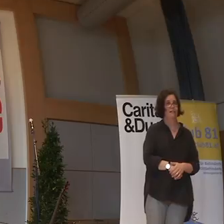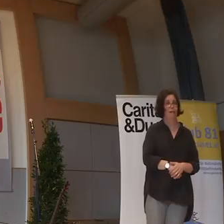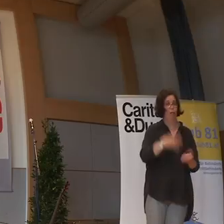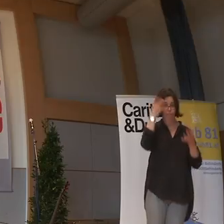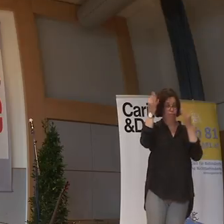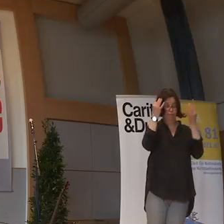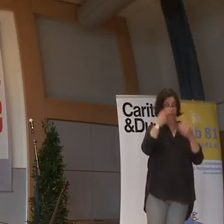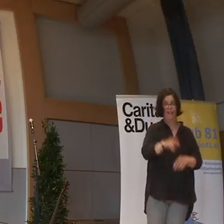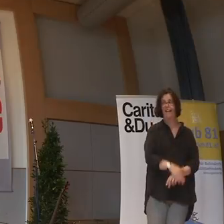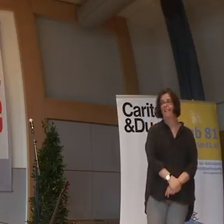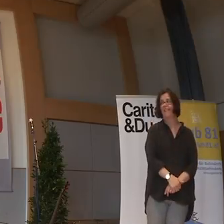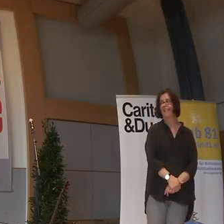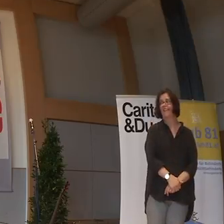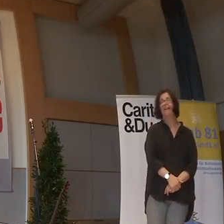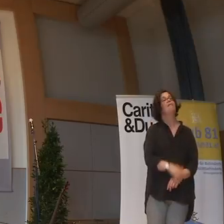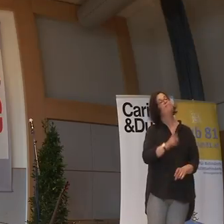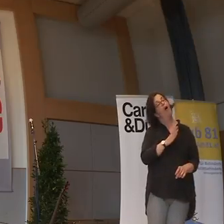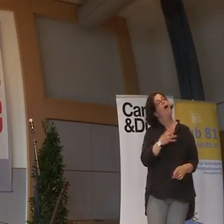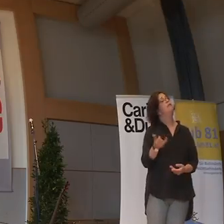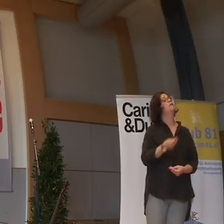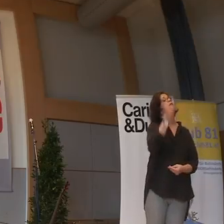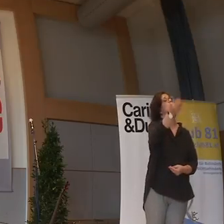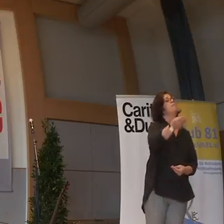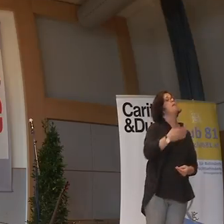Und ich möchte jetzt nur etwas mitgeben aus meinem Leben.